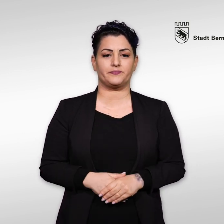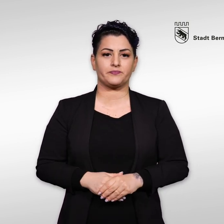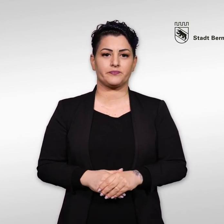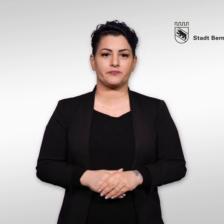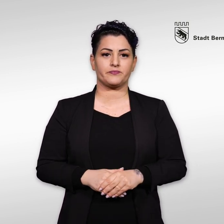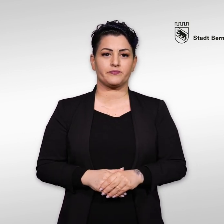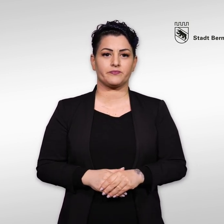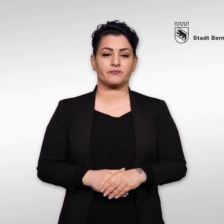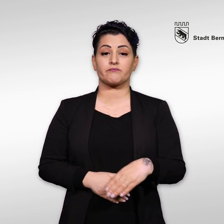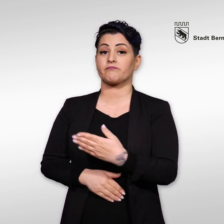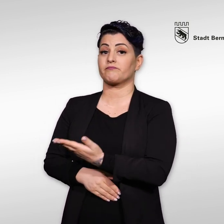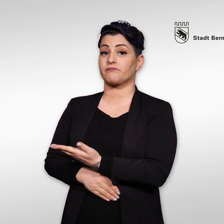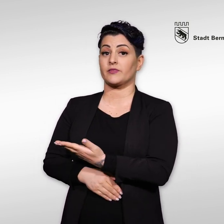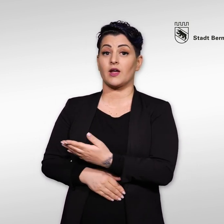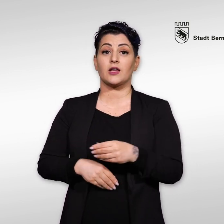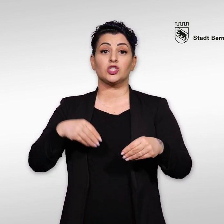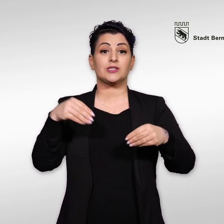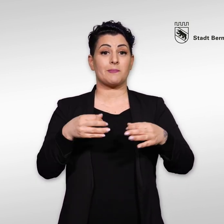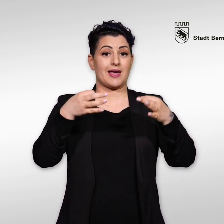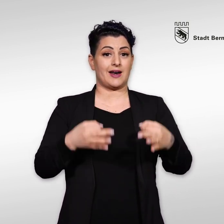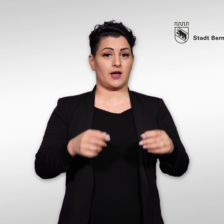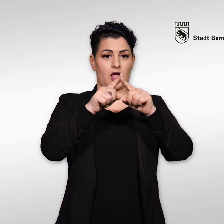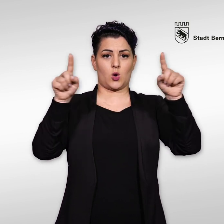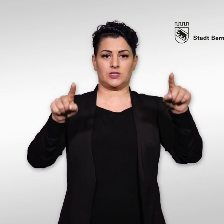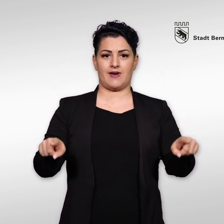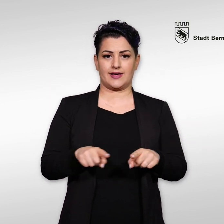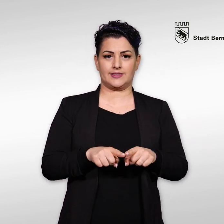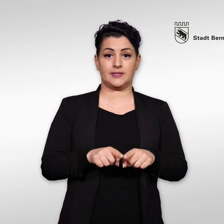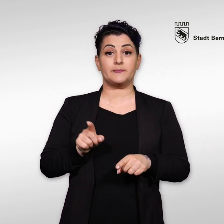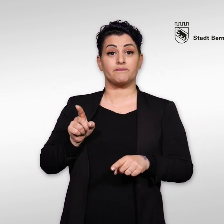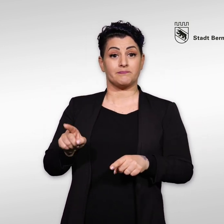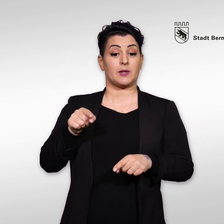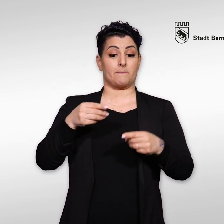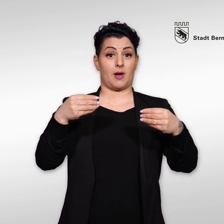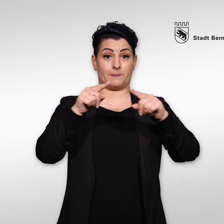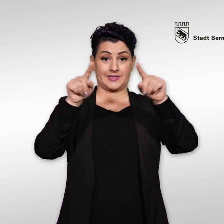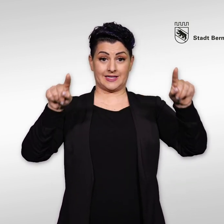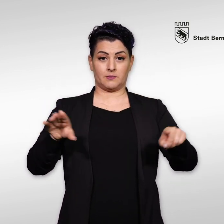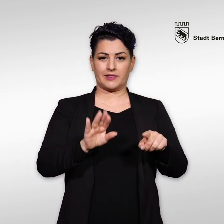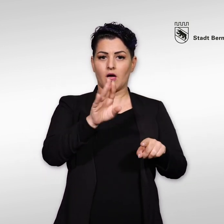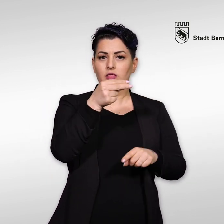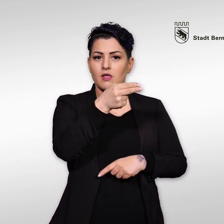Den Stimmrechtsausweis Der Stimmrechtsausweis ist ein Papier, das Ihren Namen und Ihre Adresse enthält.